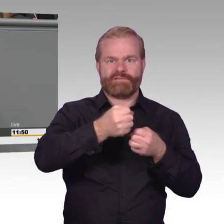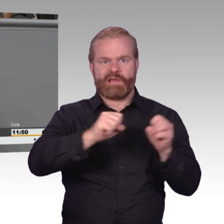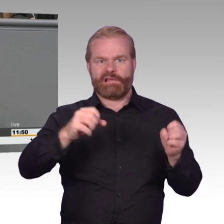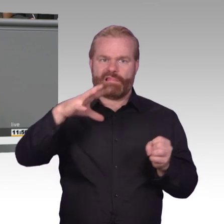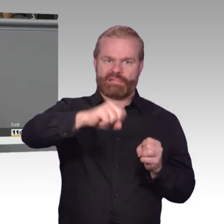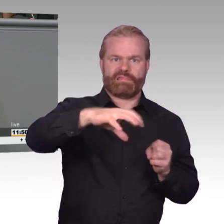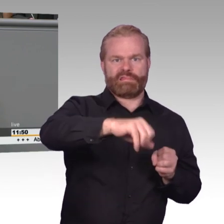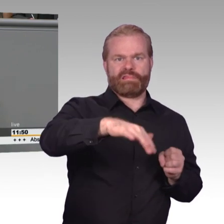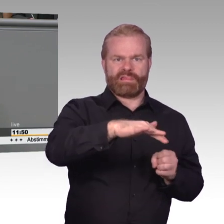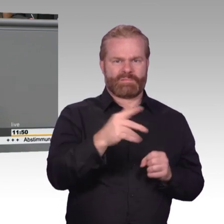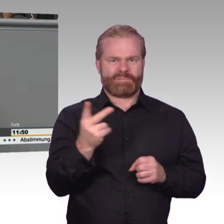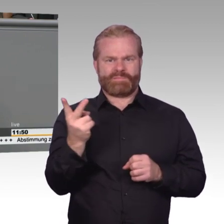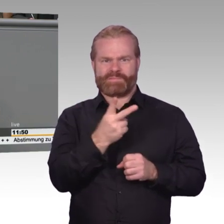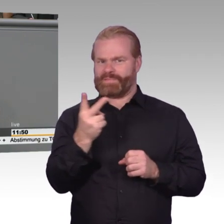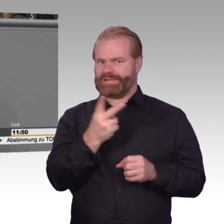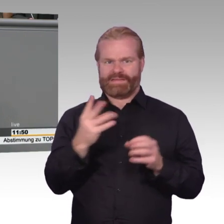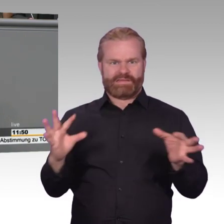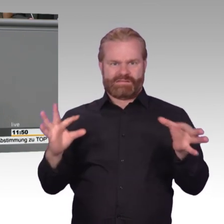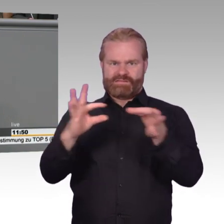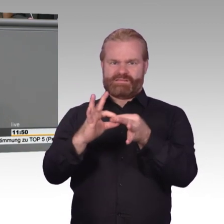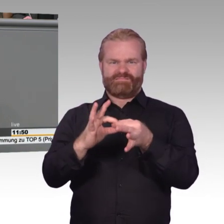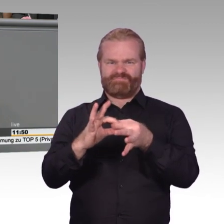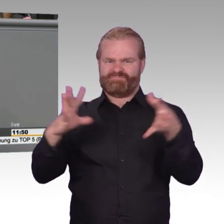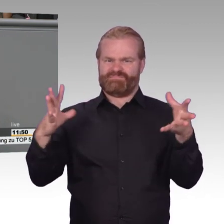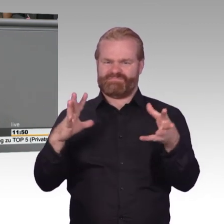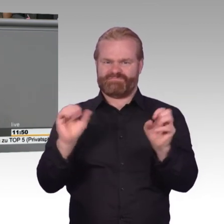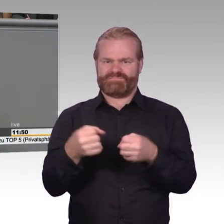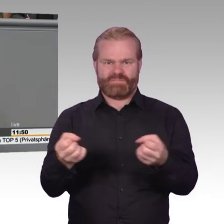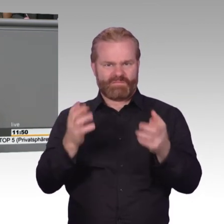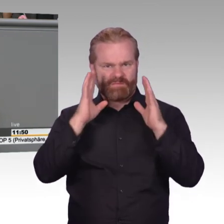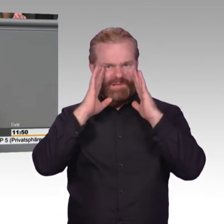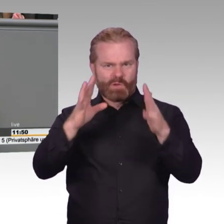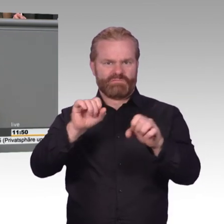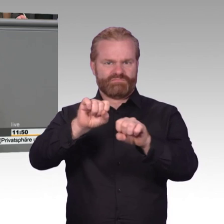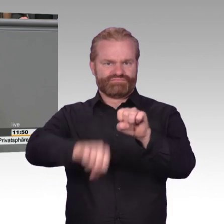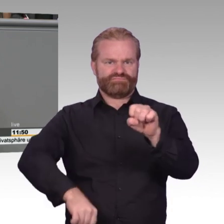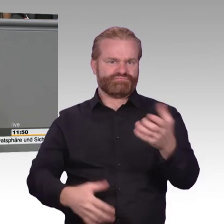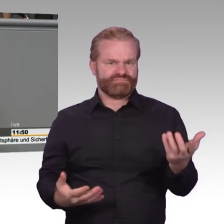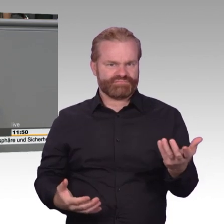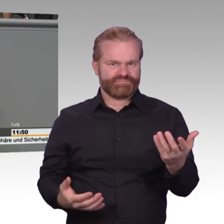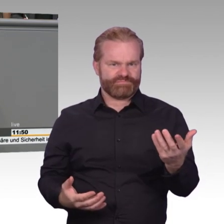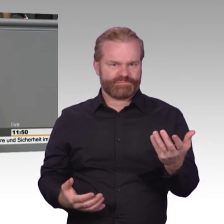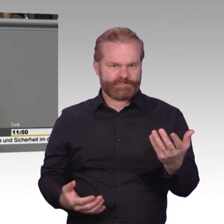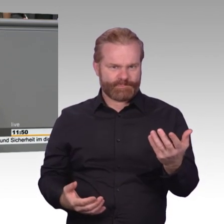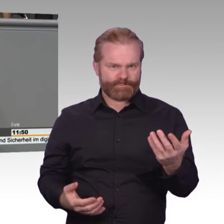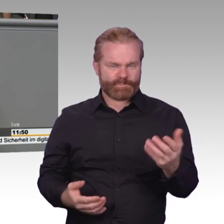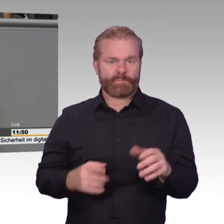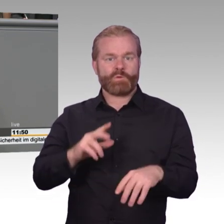Sicherheitslücken zu finden, nicht um die Sicherheitslücken dann zu schließen, sondern sie zu nutzen, damit der Staat E-Mails